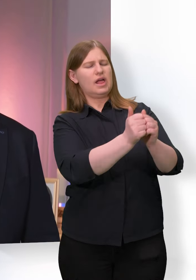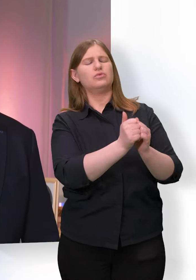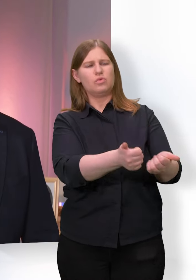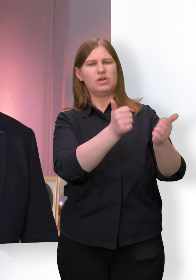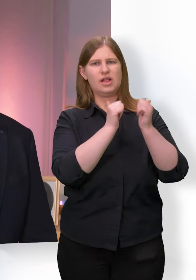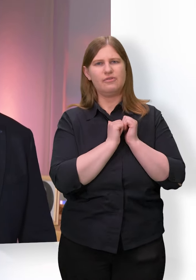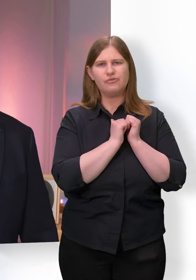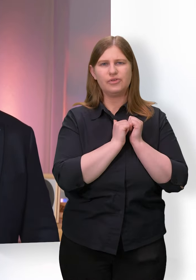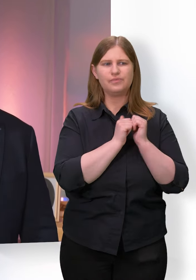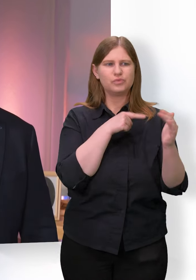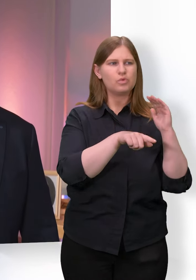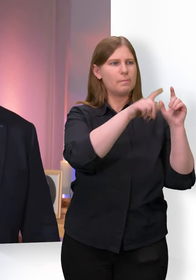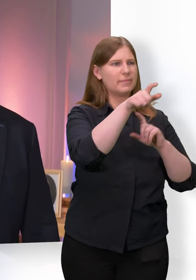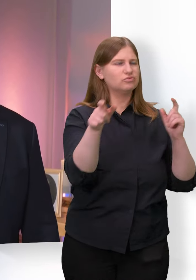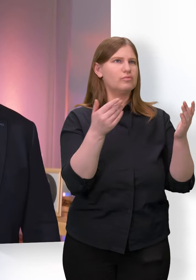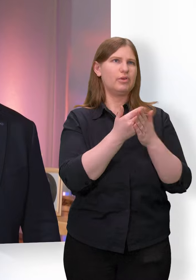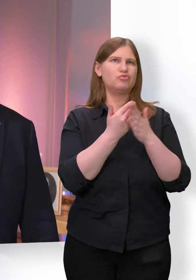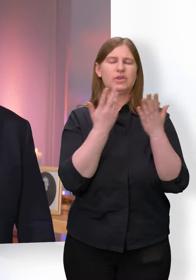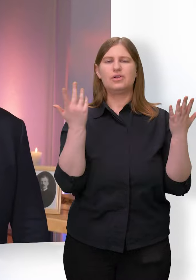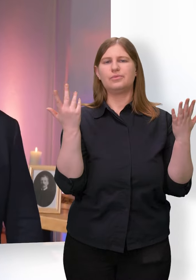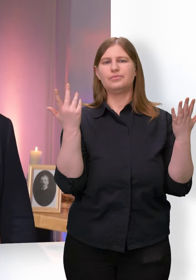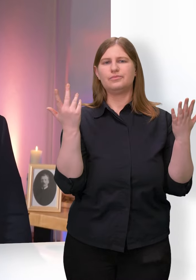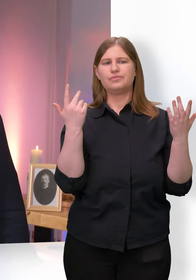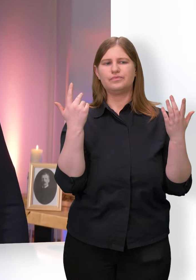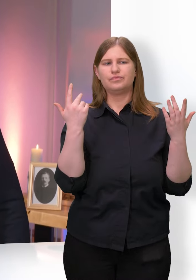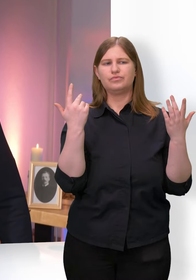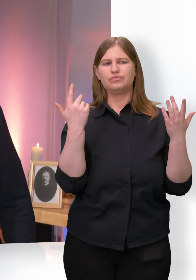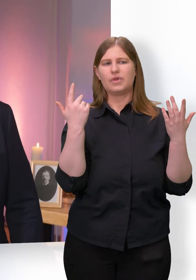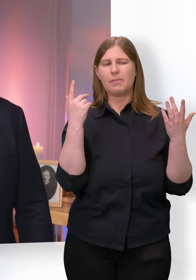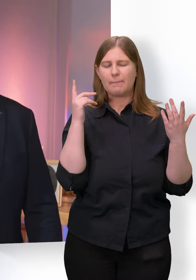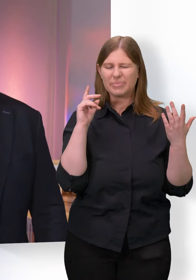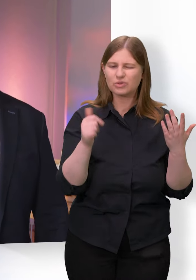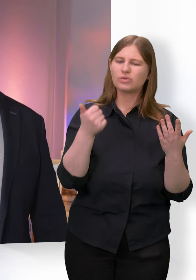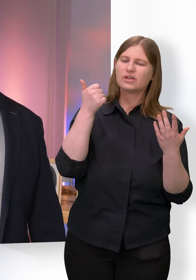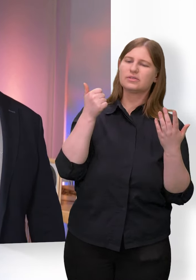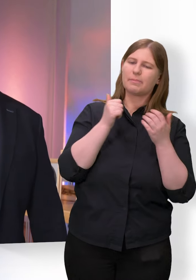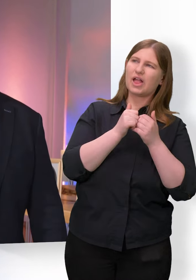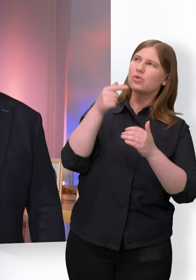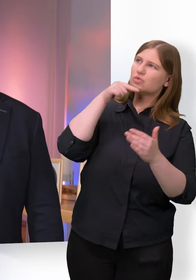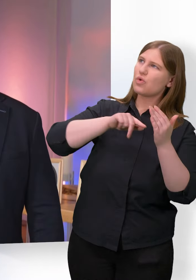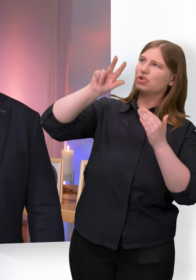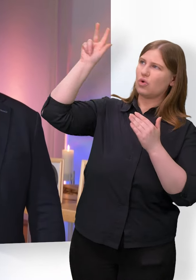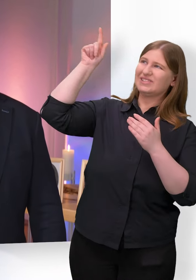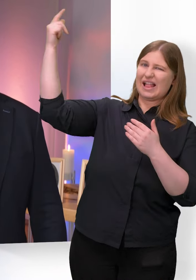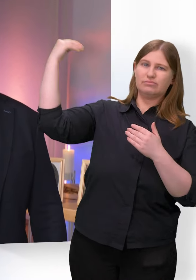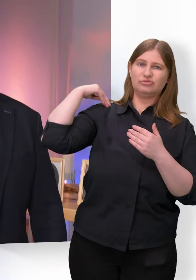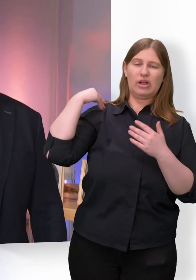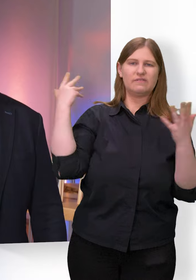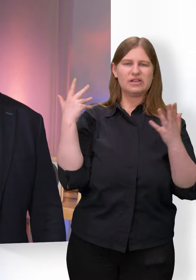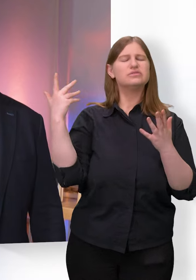Begleitung durch Menschen, aber vor allem durch den Gott, der sagt, ich bin bei dir.